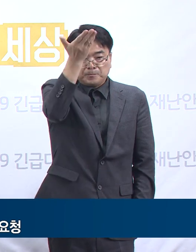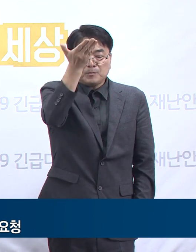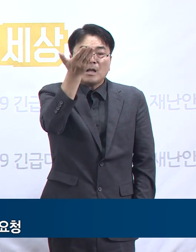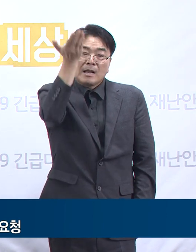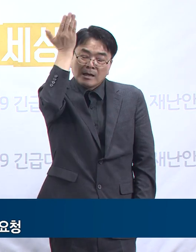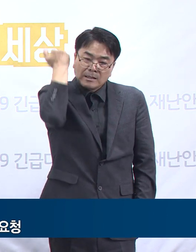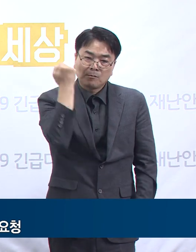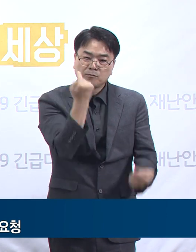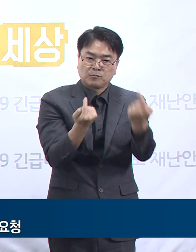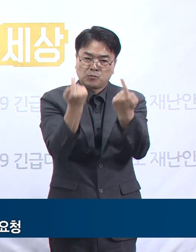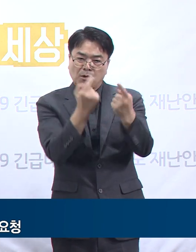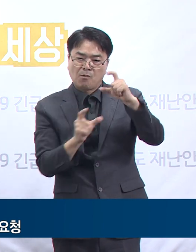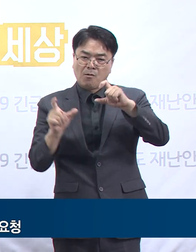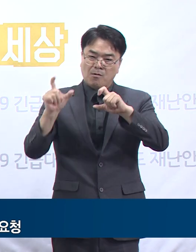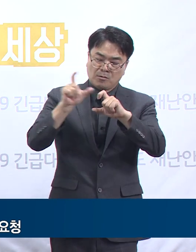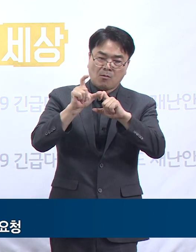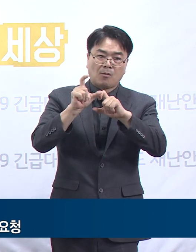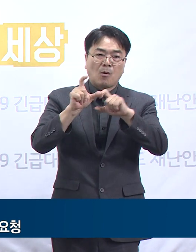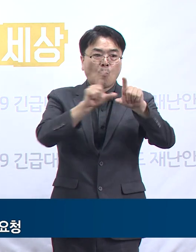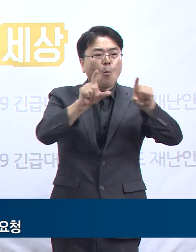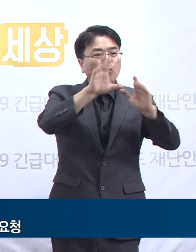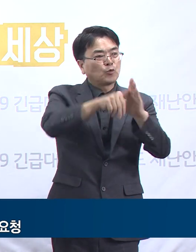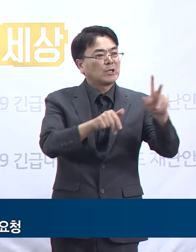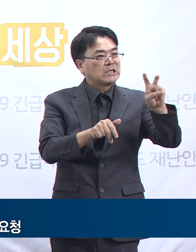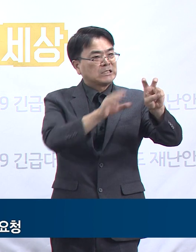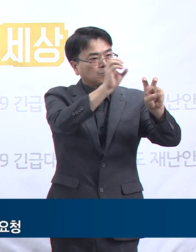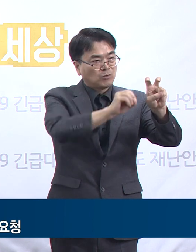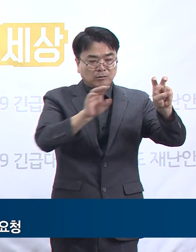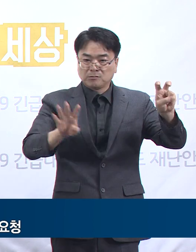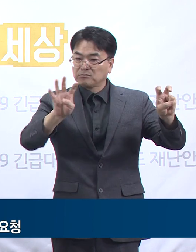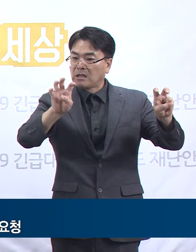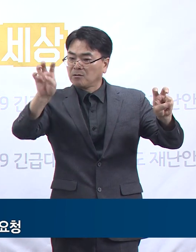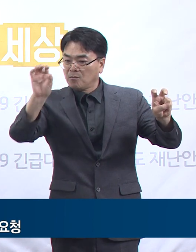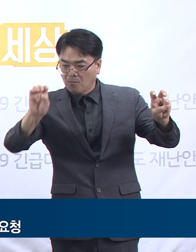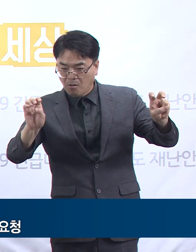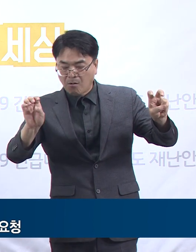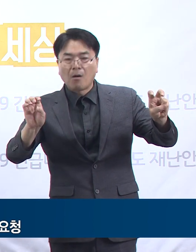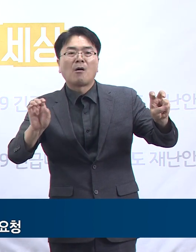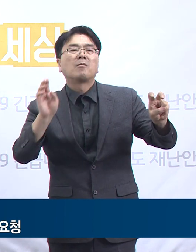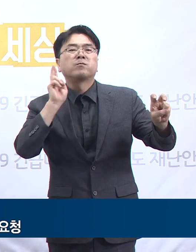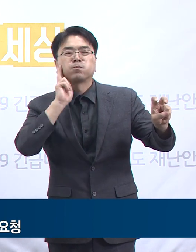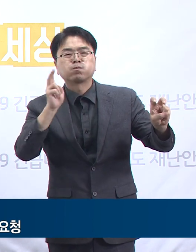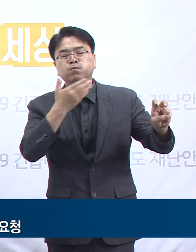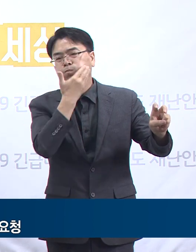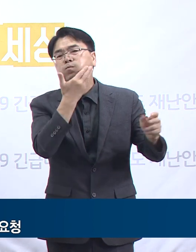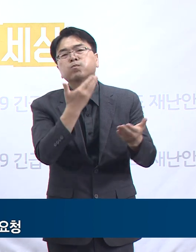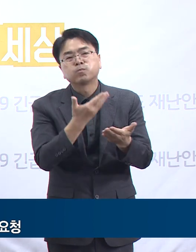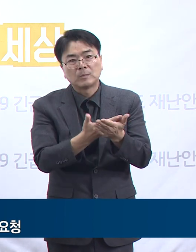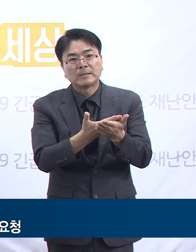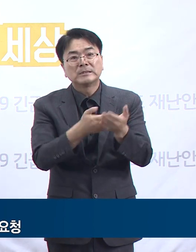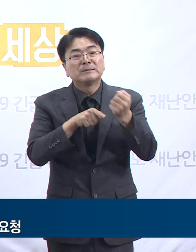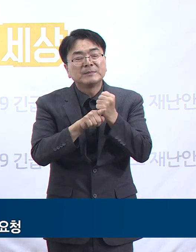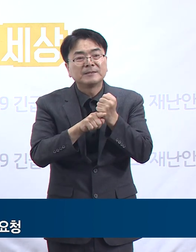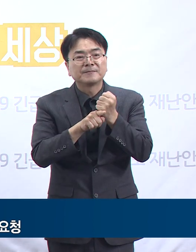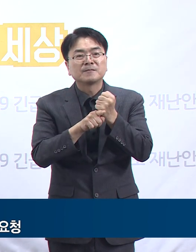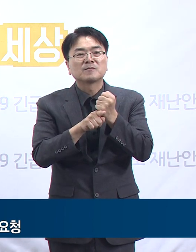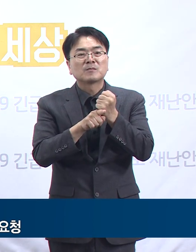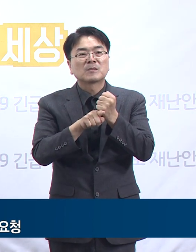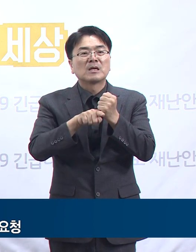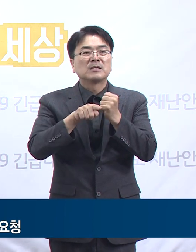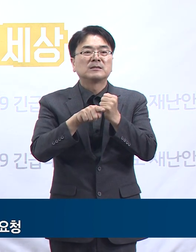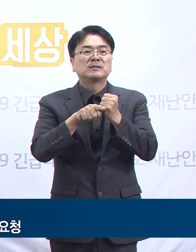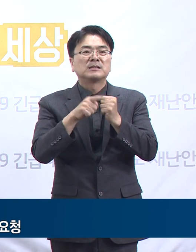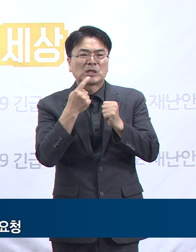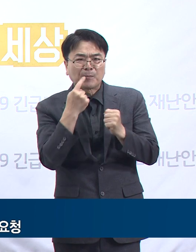이 차이만큼의 위험을 우리 사회가 감당해야 됩니다. 고령층의 비율이 높다는 것은 그만큼